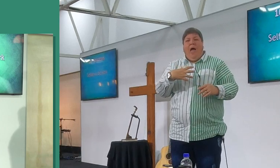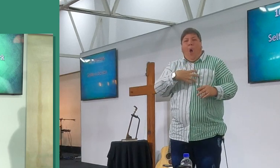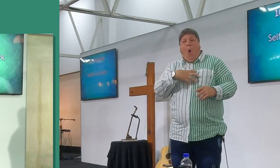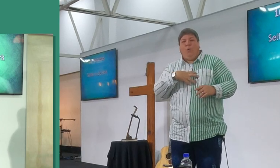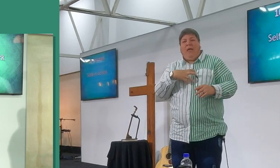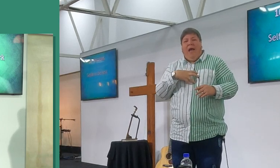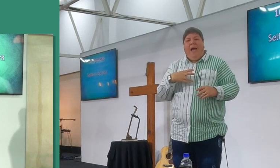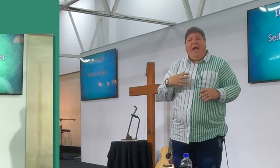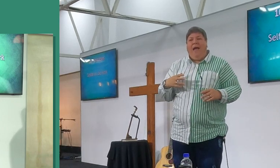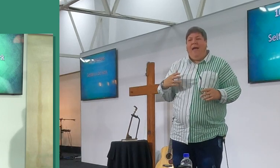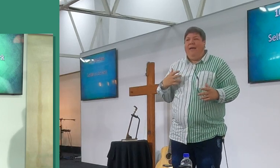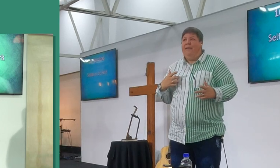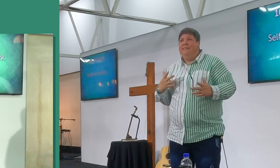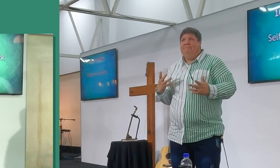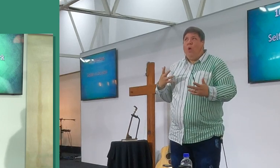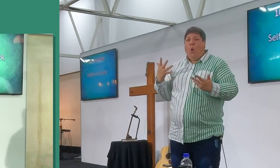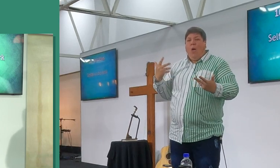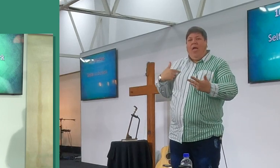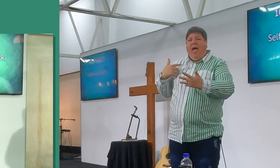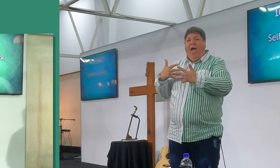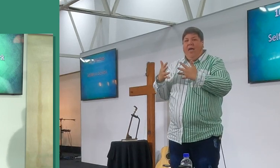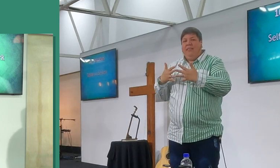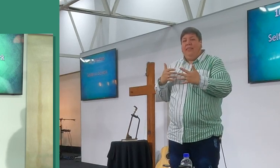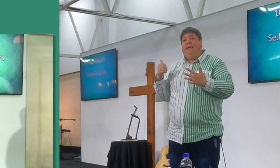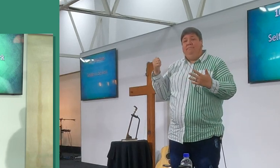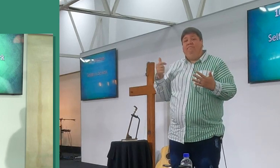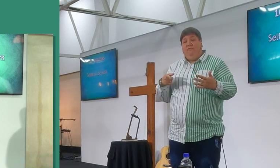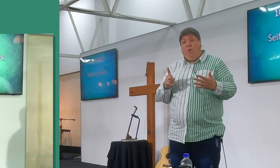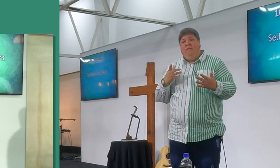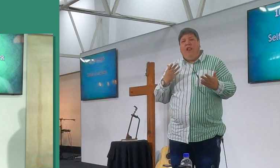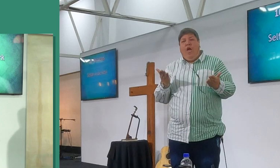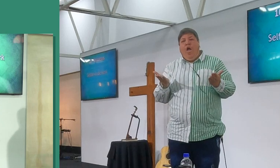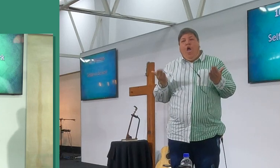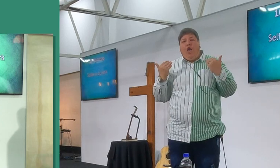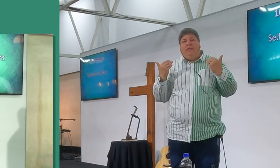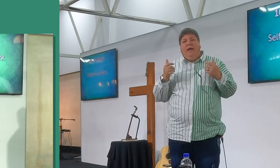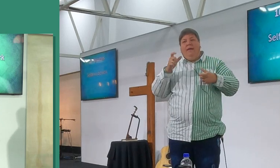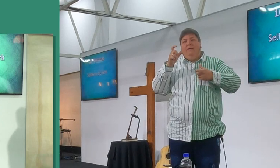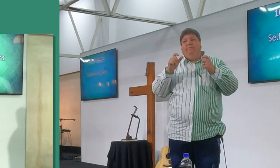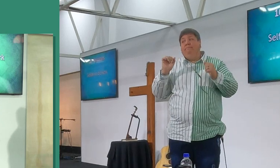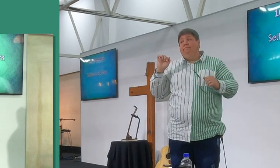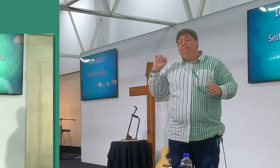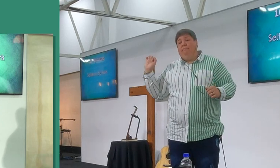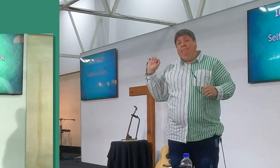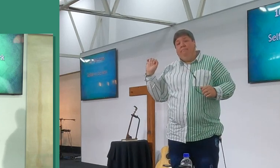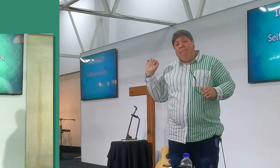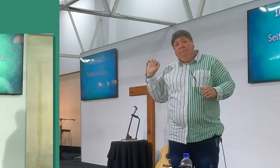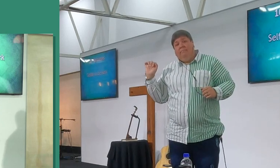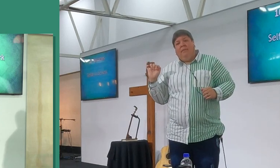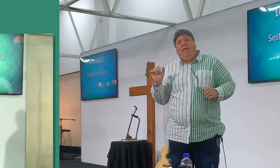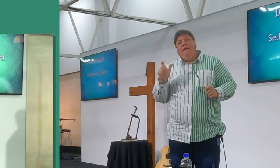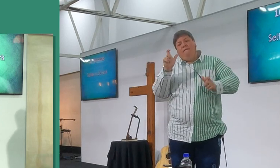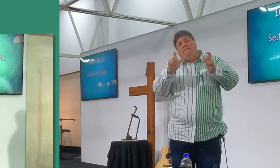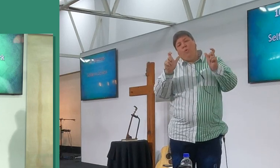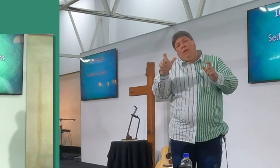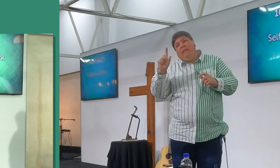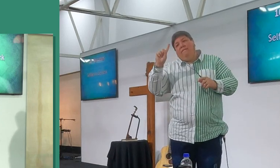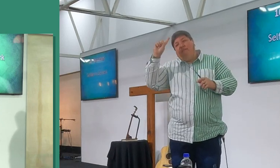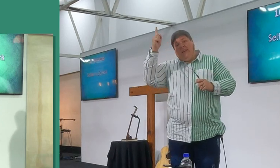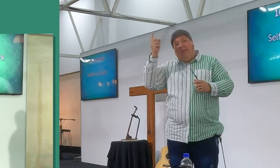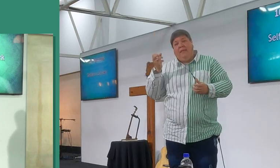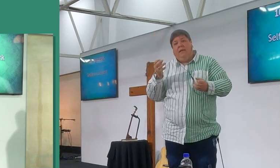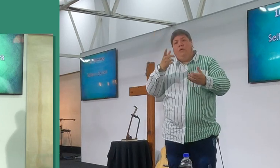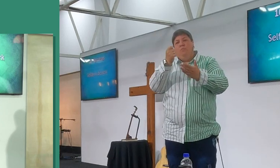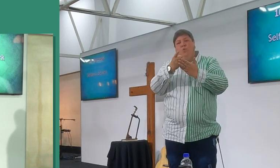dis die uitdaging, wat ek vir oogend aan jou wil rug, om jou reaksie op die woord van die jyre te